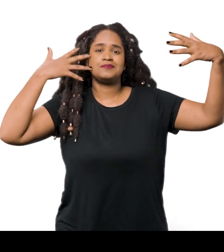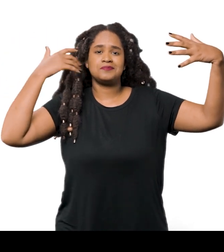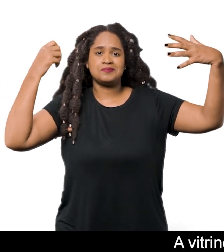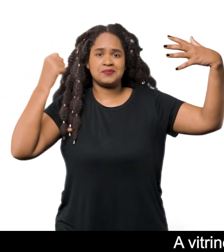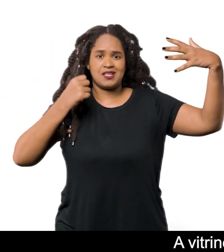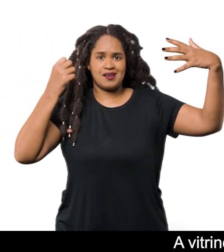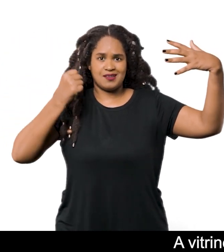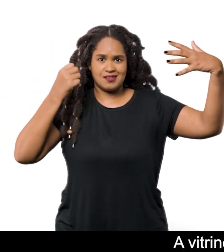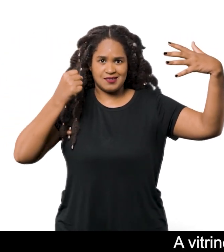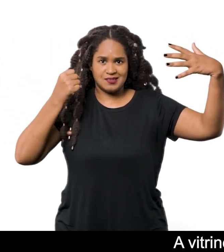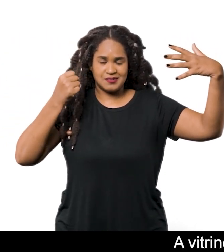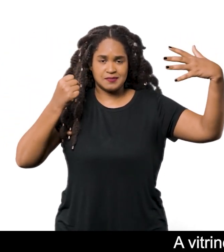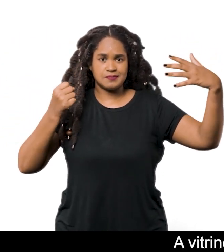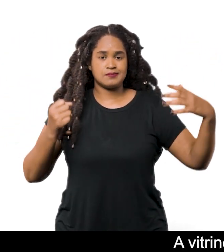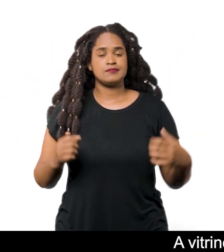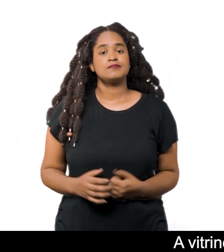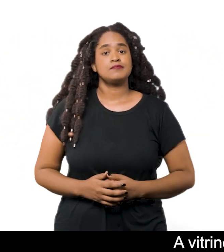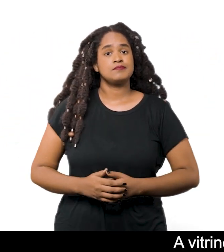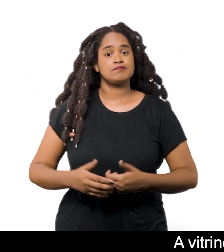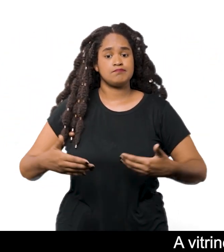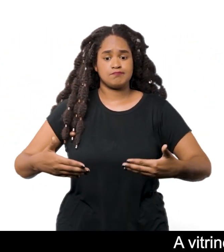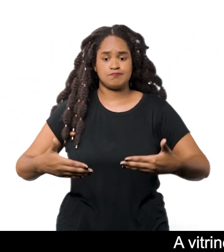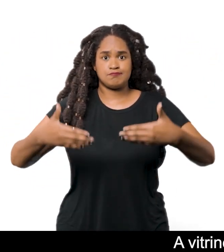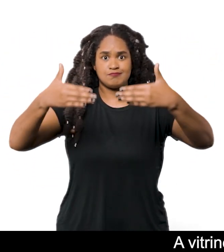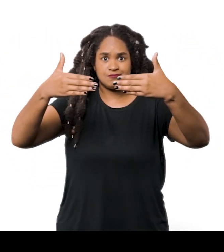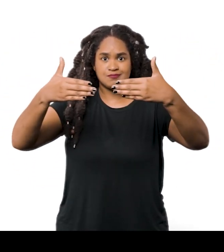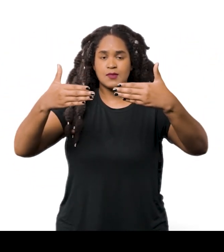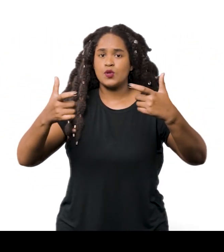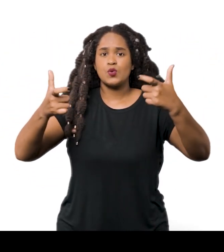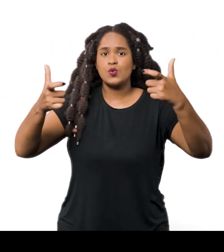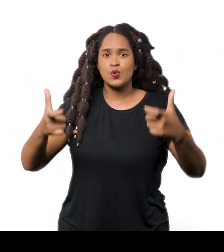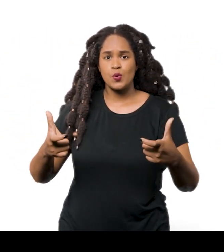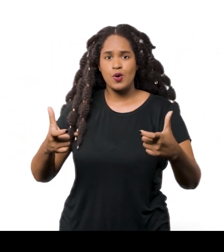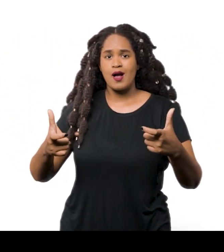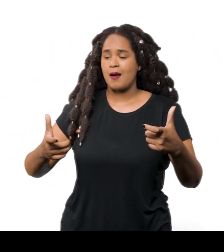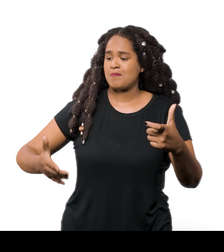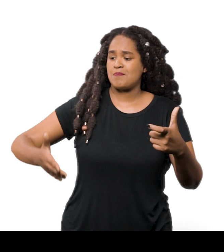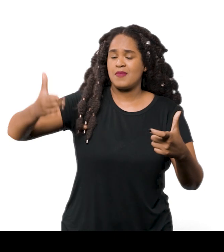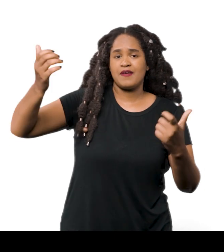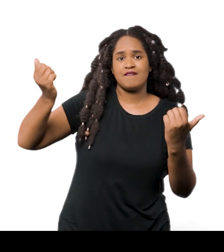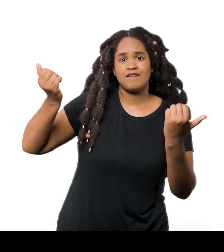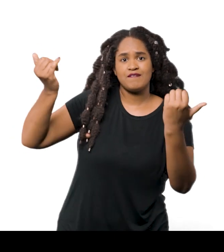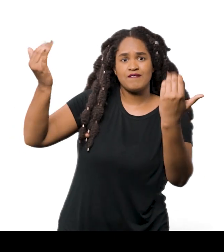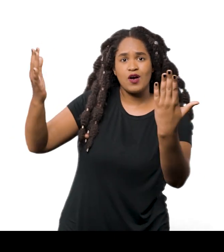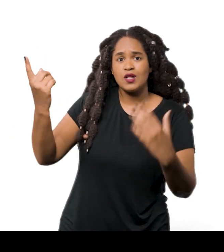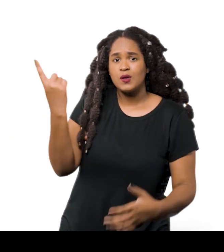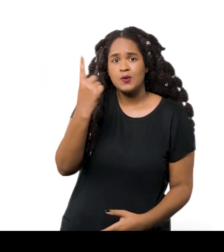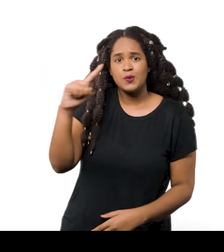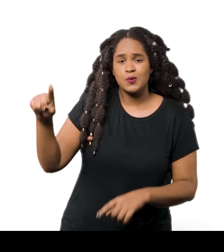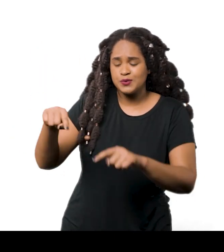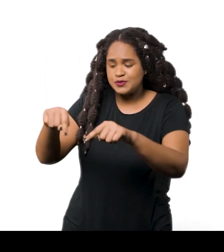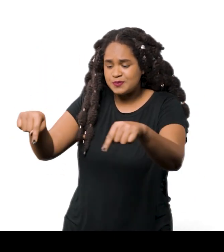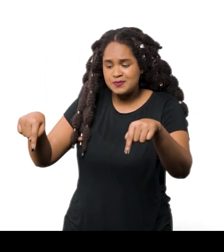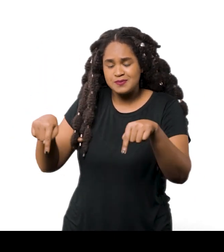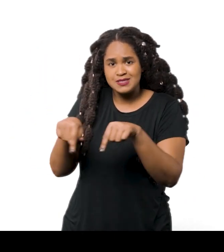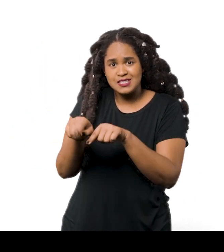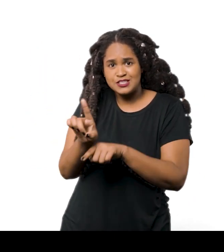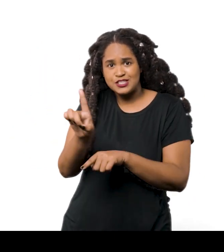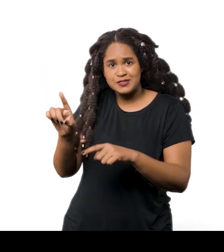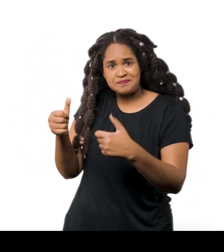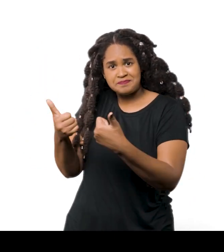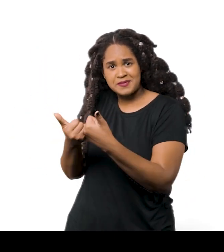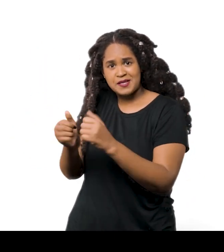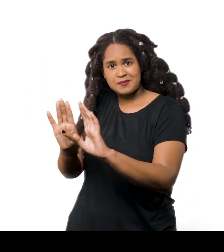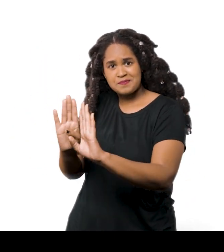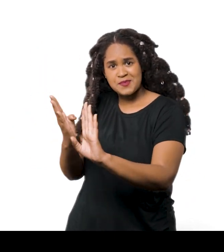A vitrine está localizada na parede externa da última sala desta exposição, à direita da porta de saída